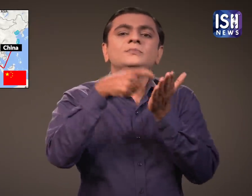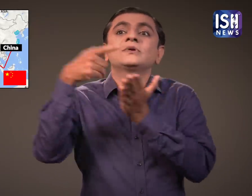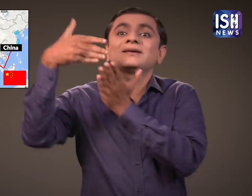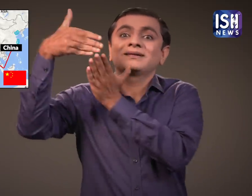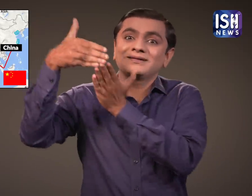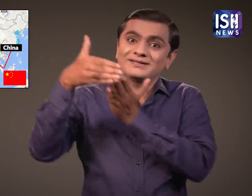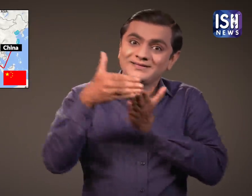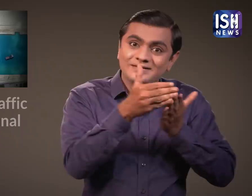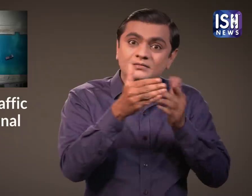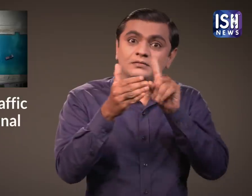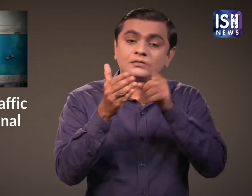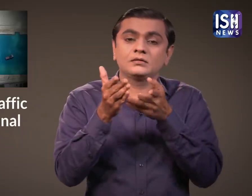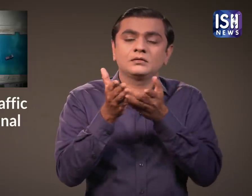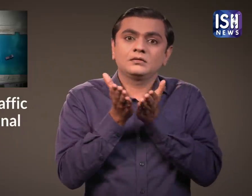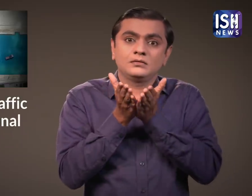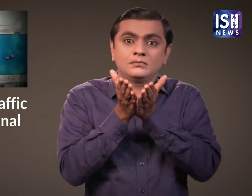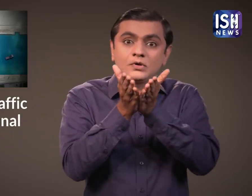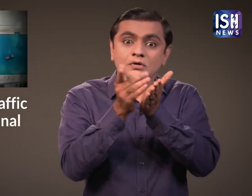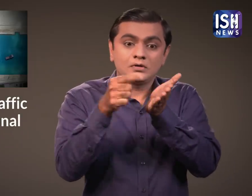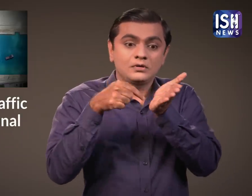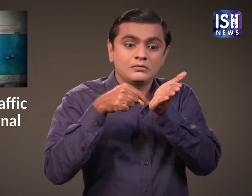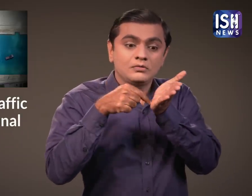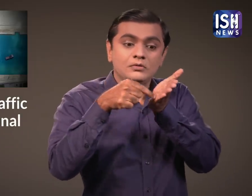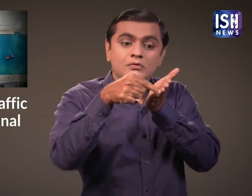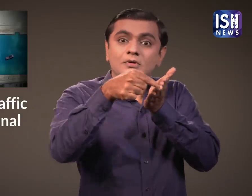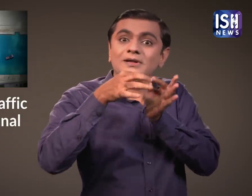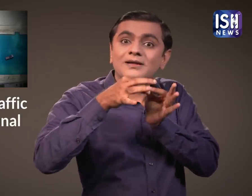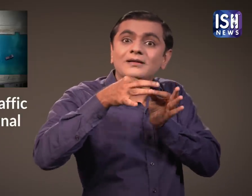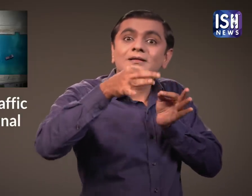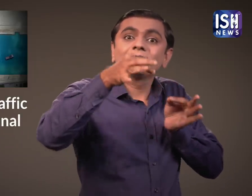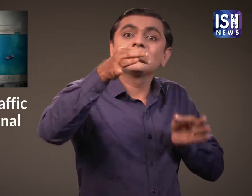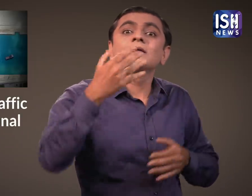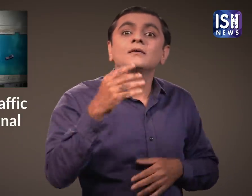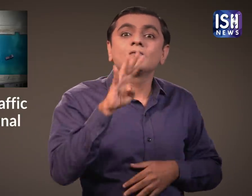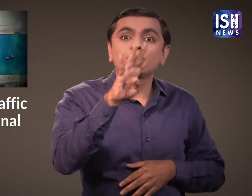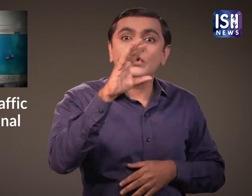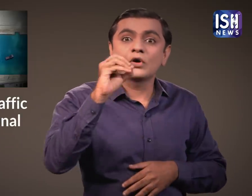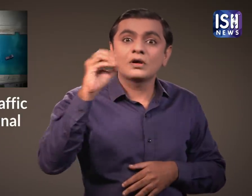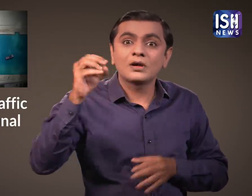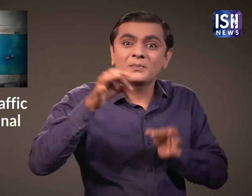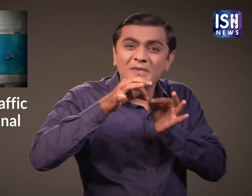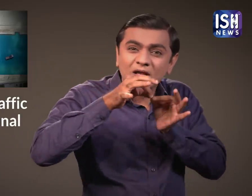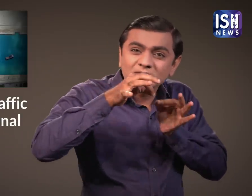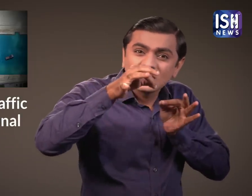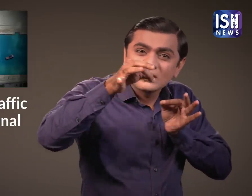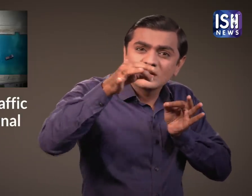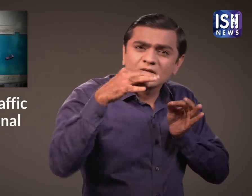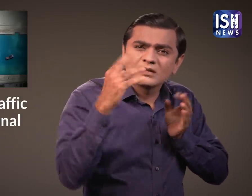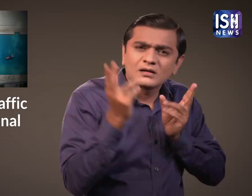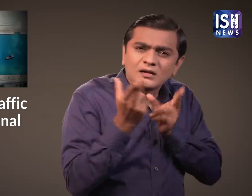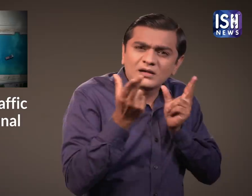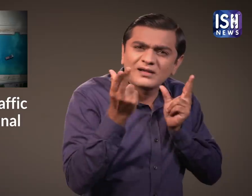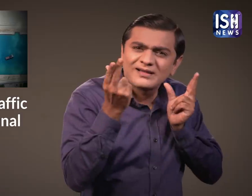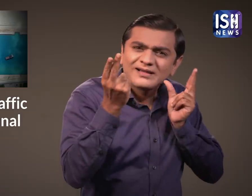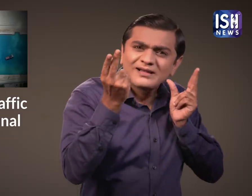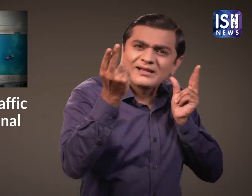था। जहाज 400 मीटर लंबा